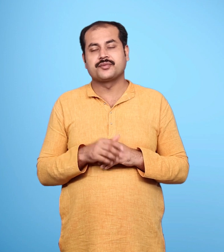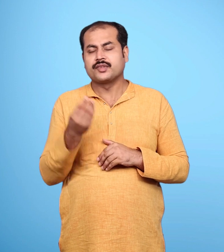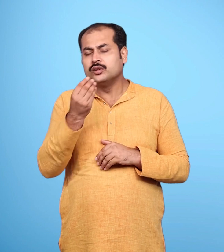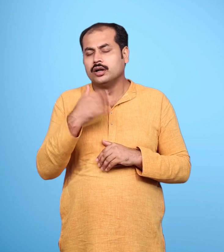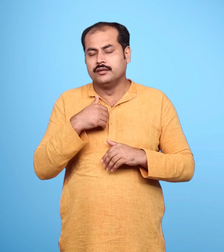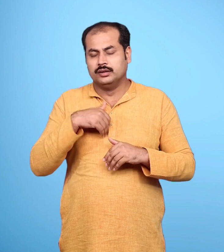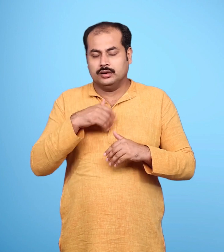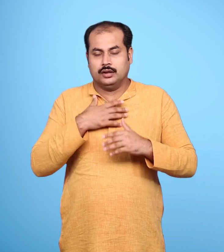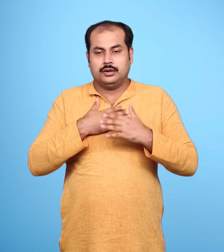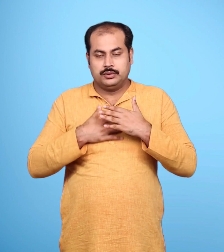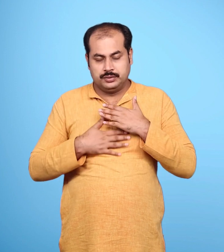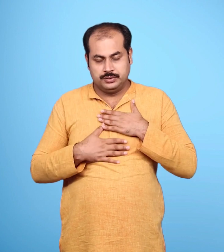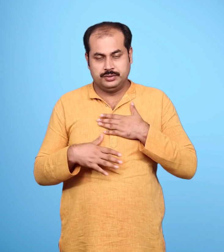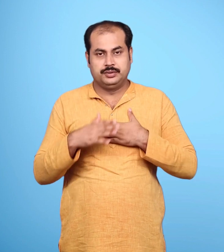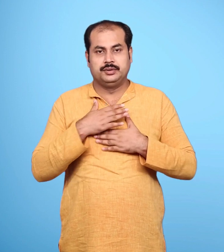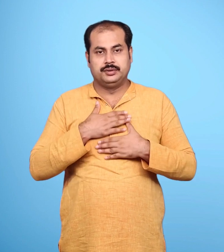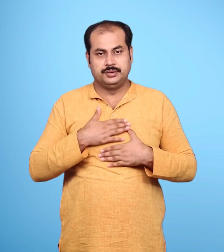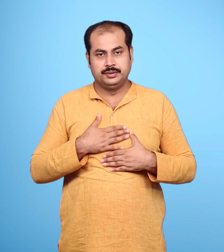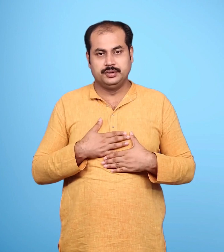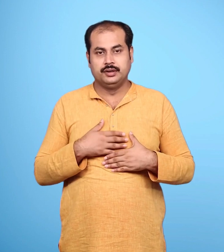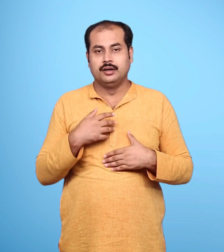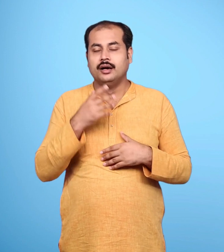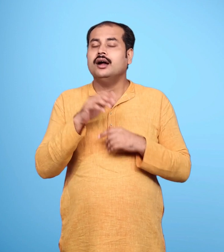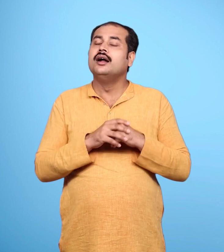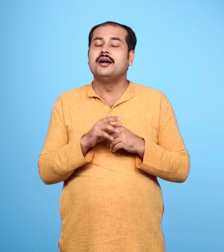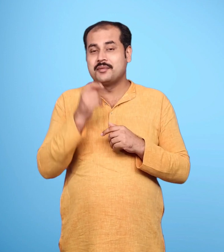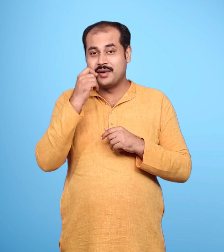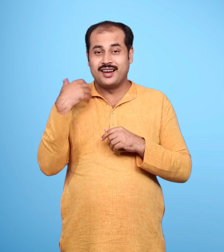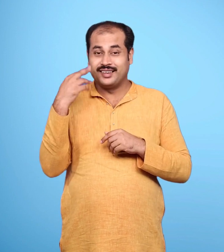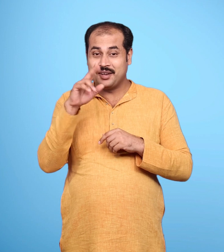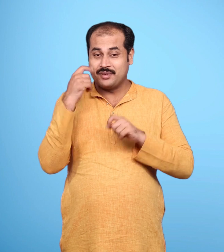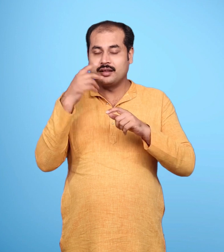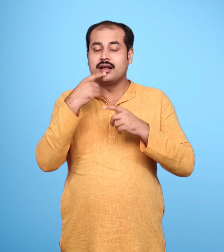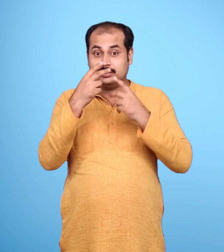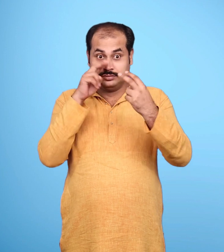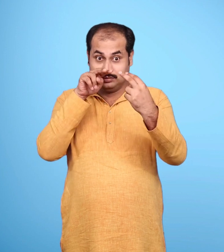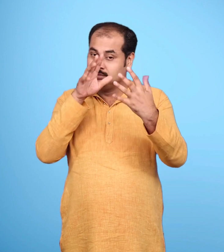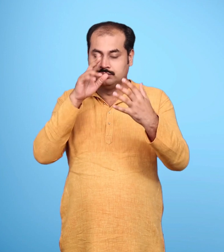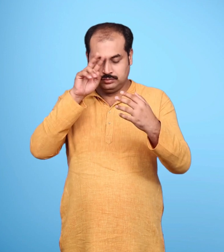सैयम बनाए रखा सिर जुका कर सबचुप चाप सुन लिया